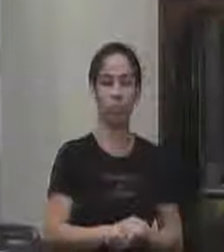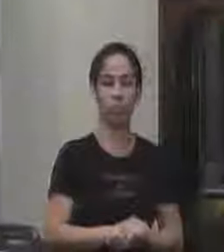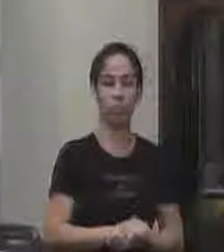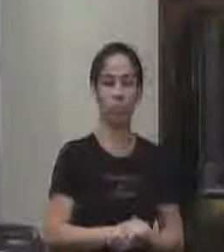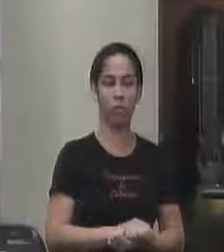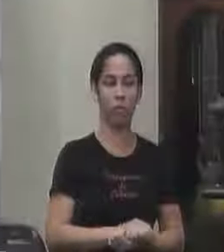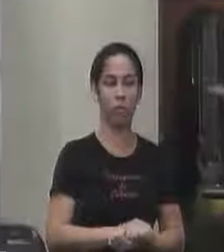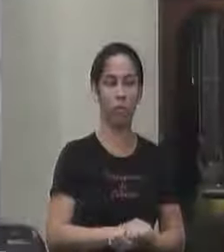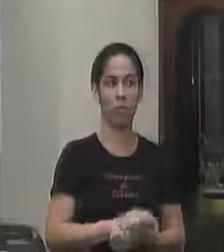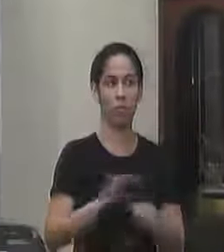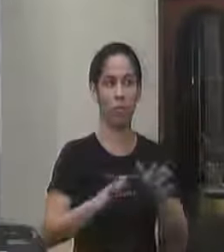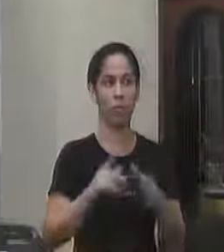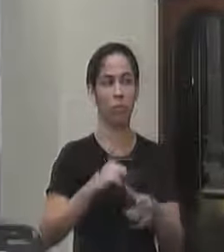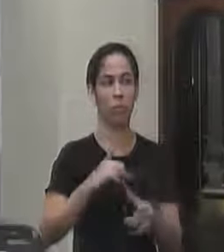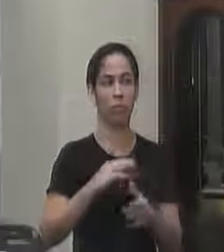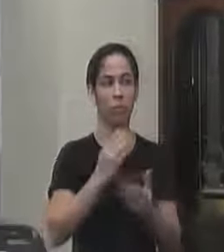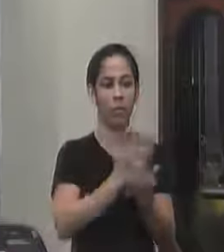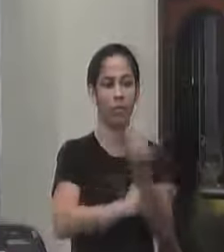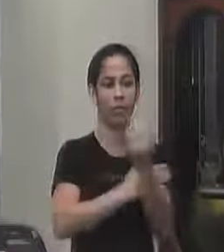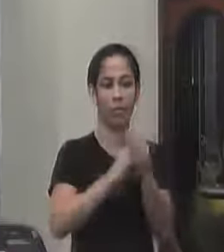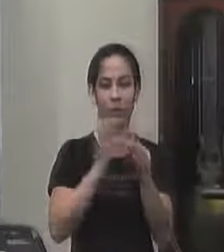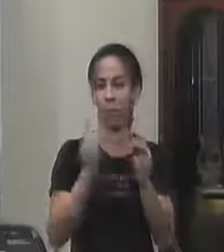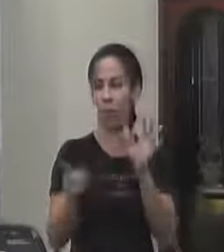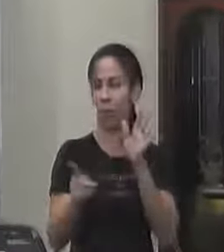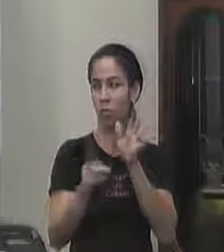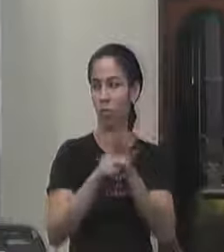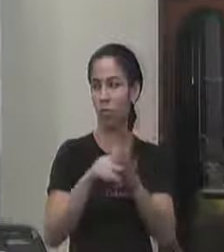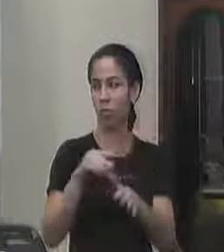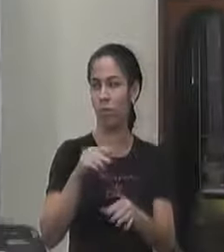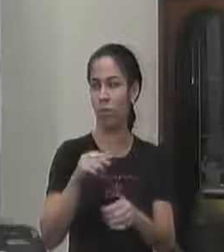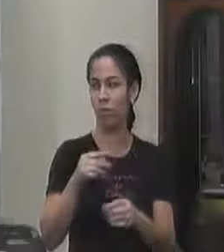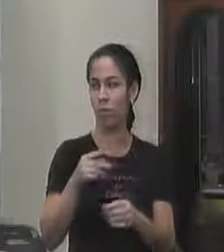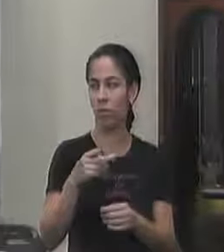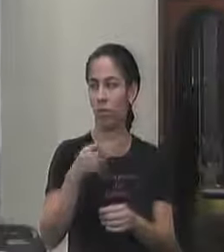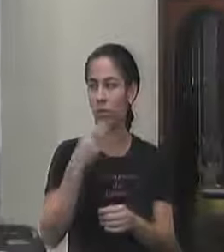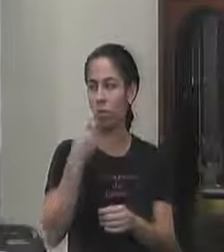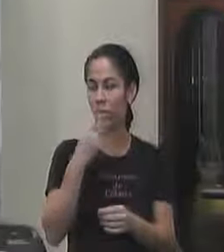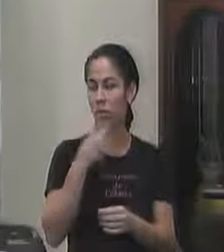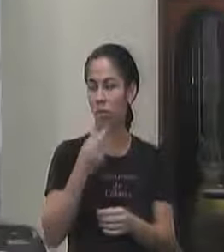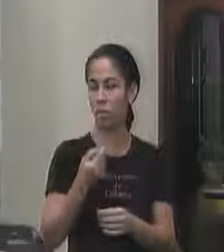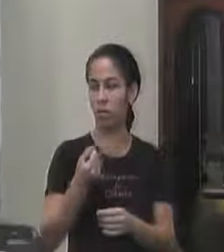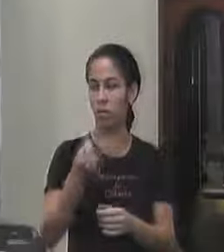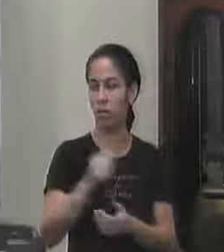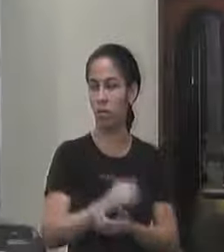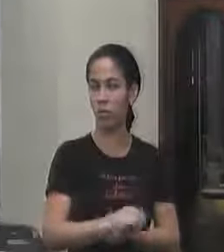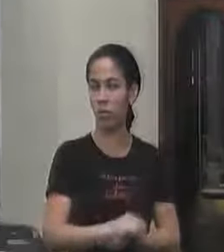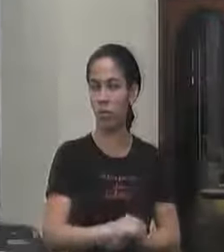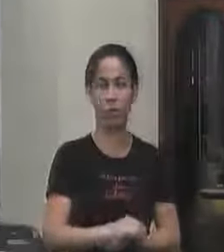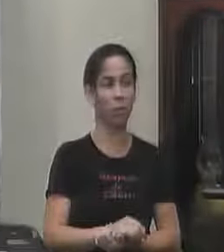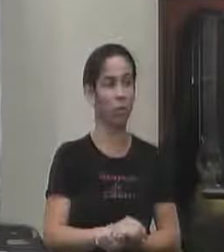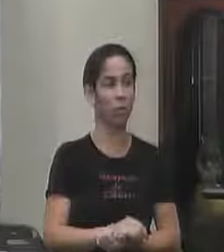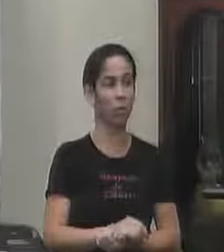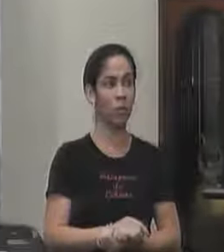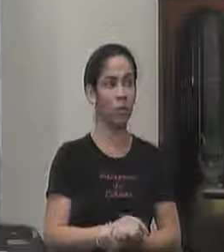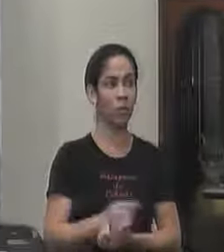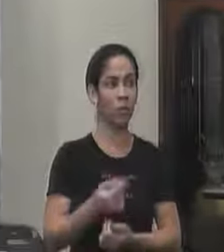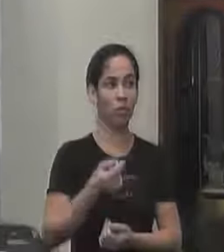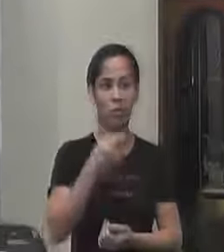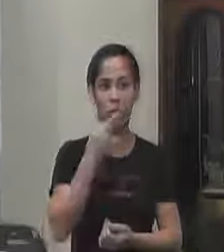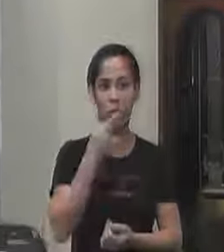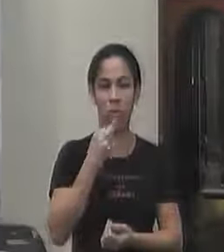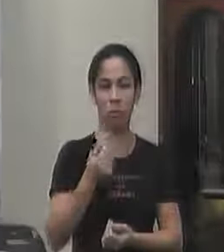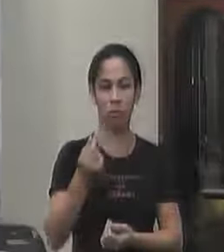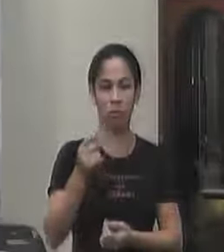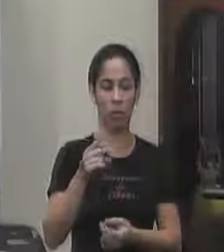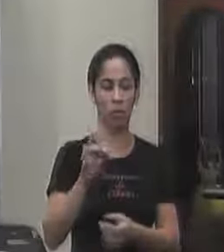uma pastinha específica para isso o valor per capita né dos alunos é o valor per capita eu não sei te precisar